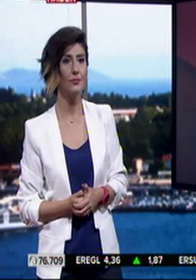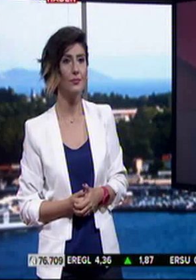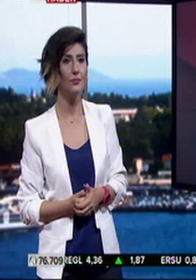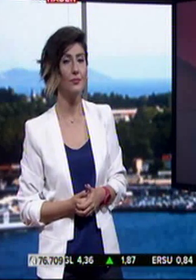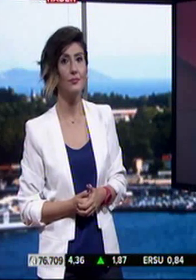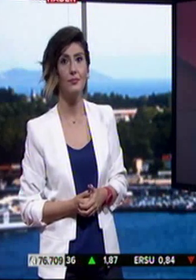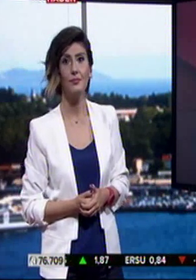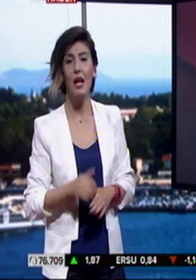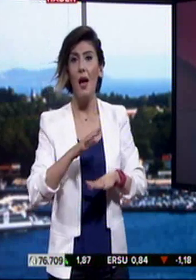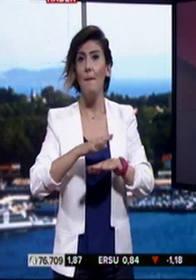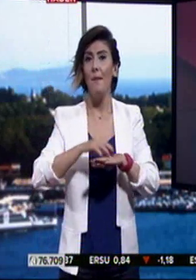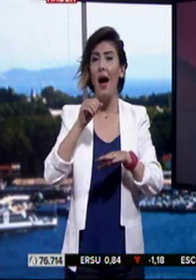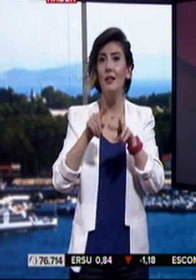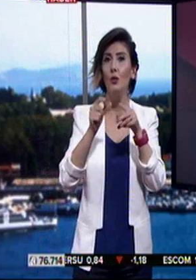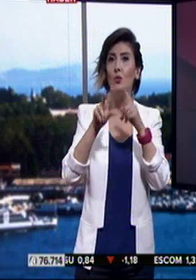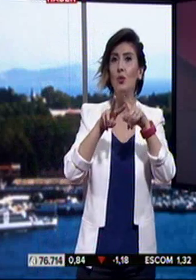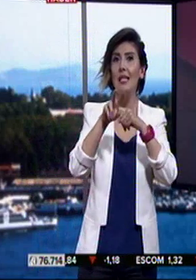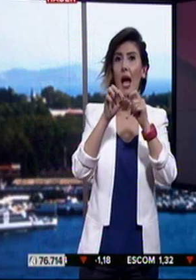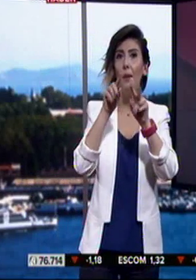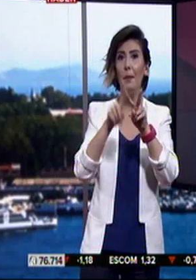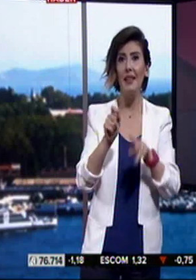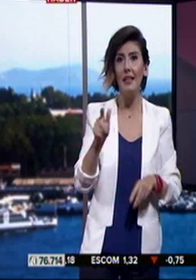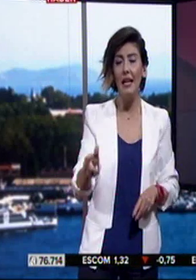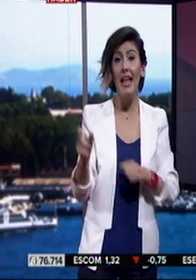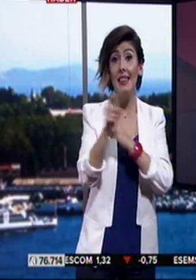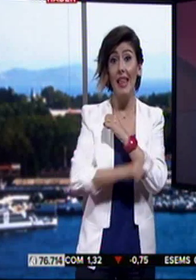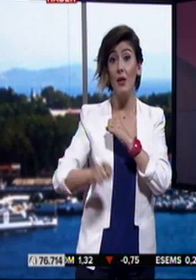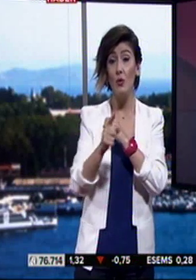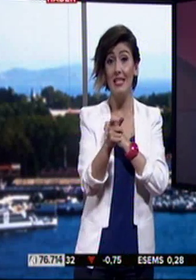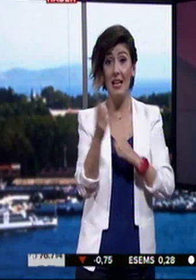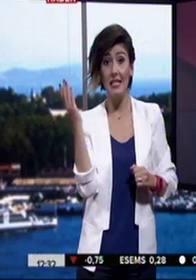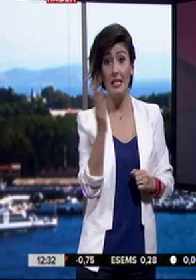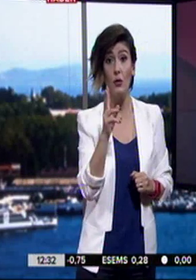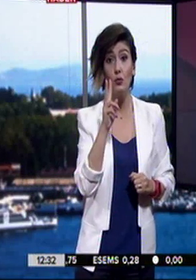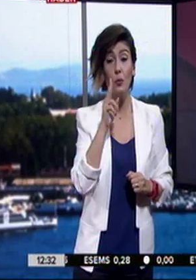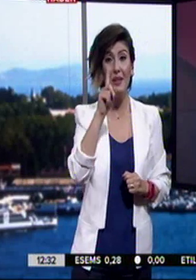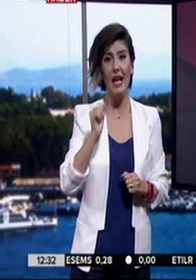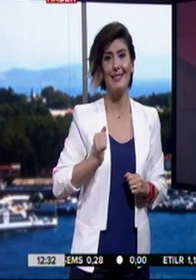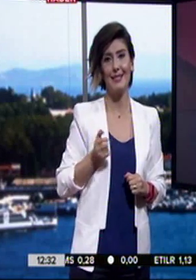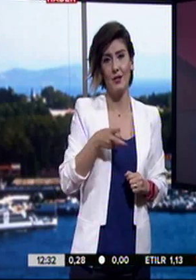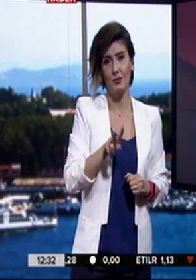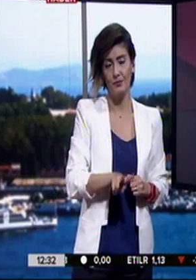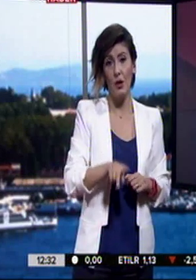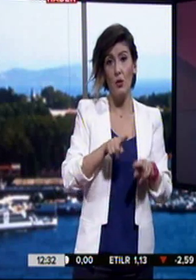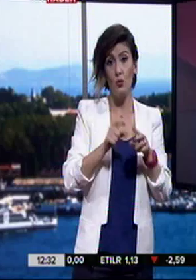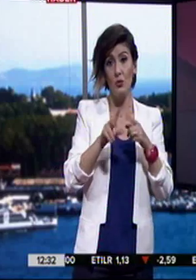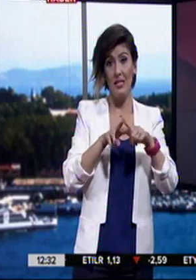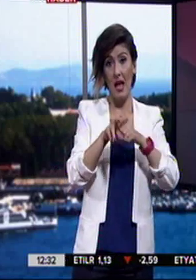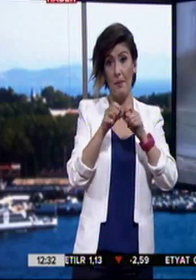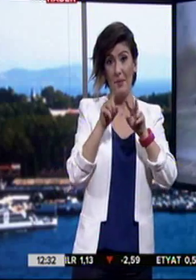Maldin'in Nusaybin ilçesinde teröristlerin silahlı saldırısı sonucu bir asker şehit oldu. Nusaybin'de devam eden